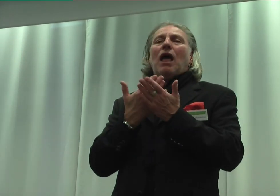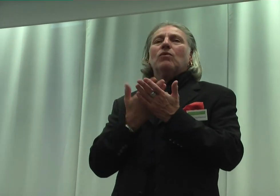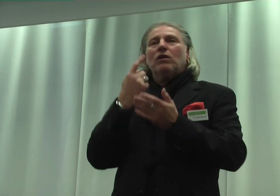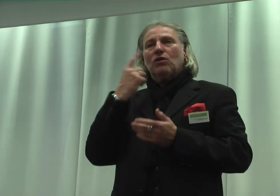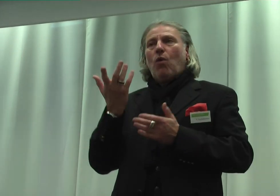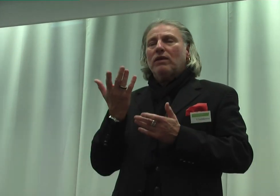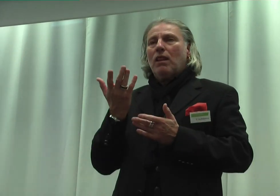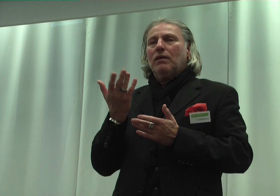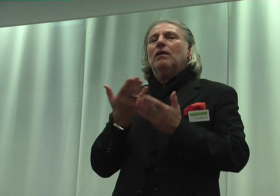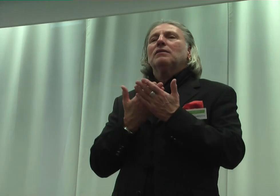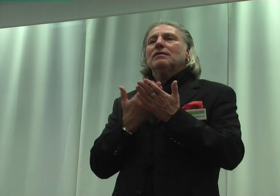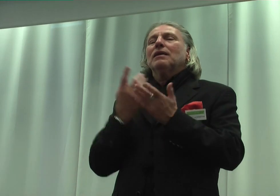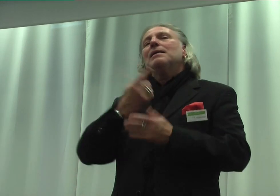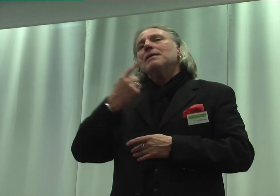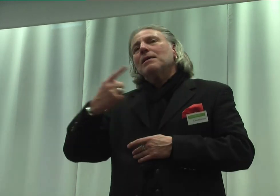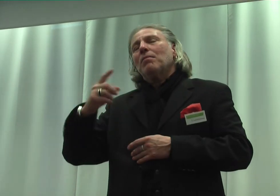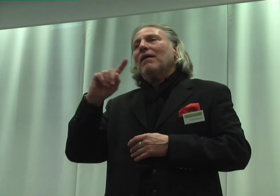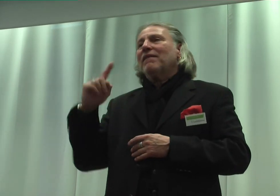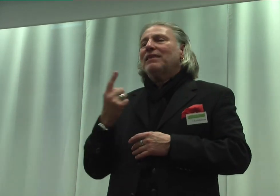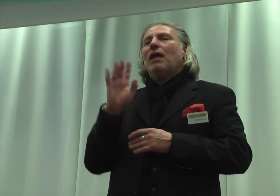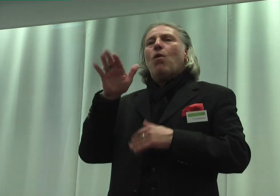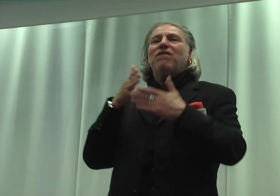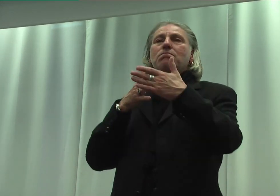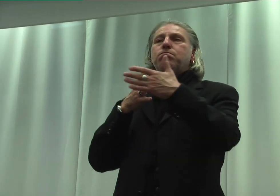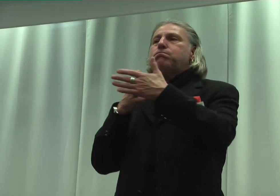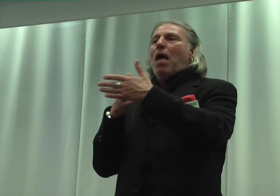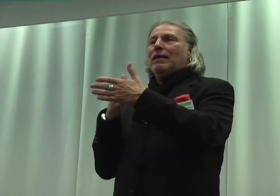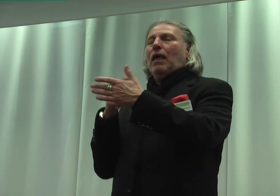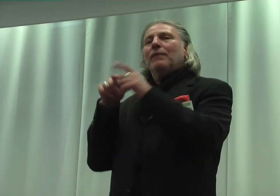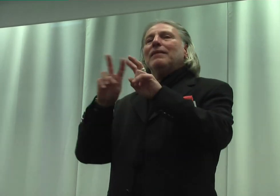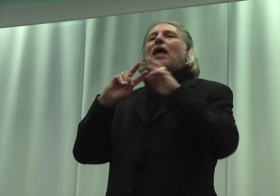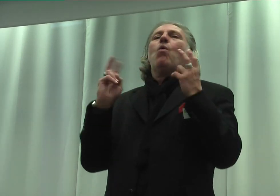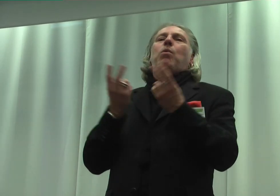indem sie immer wieder auf Barrieren in der Umwelt hinweilen.